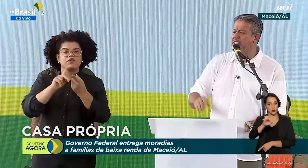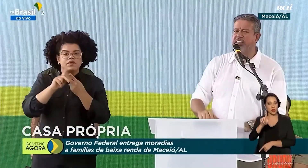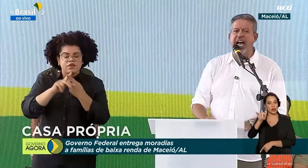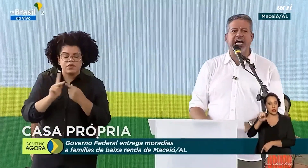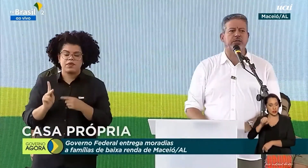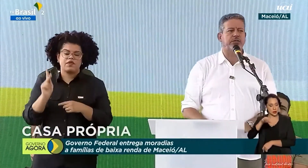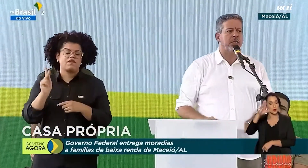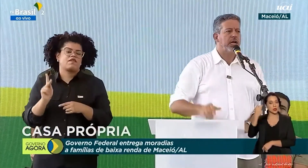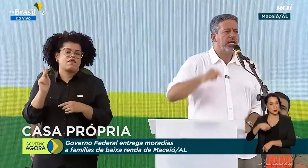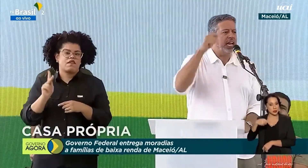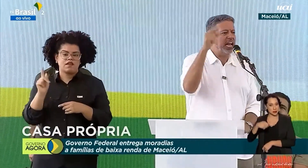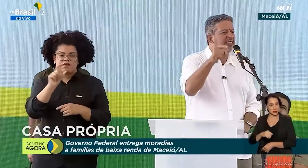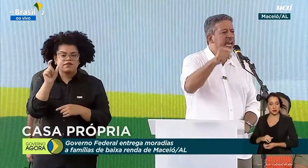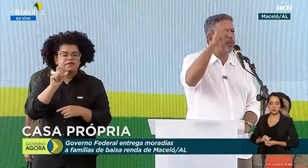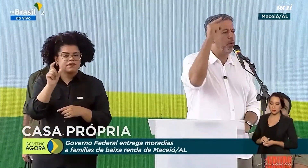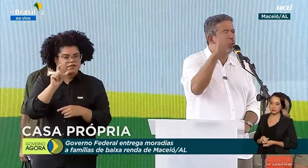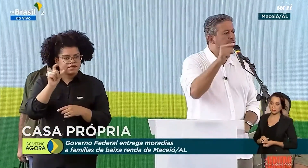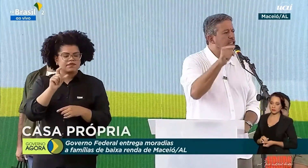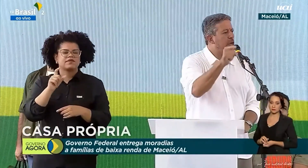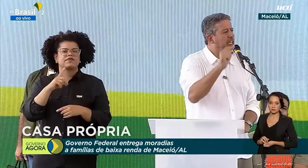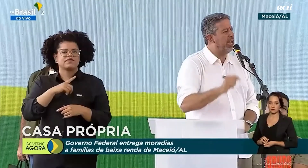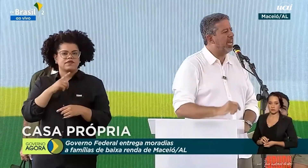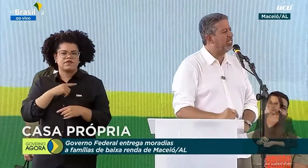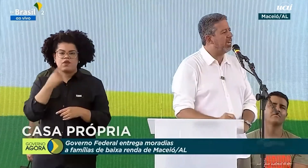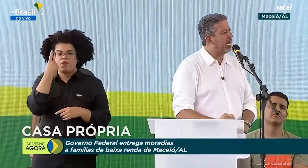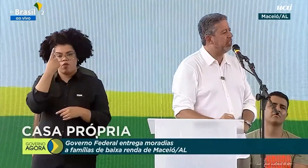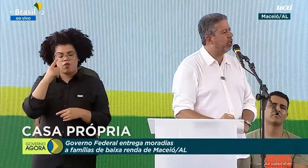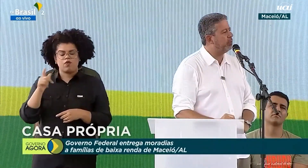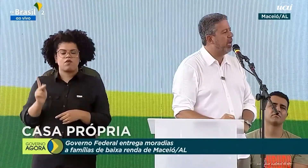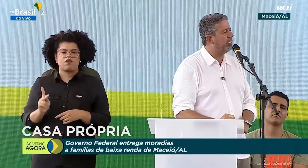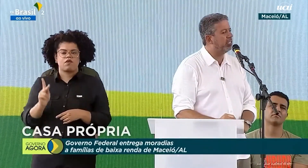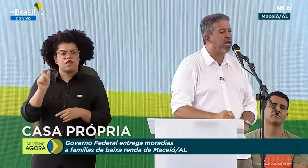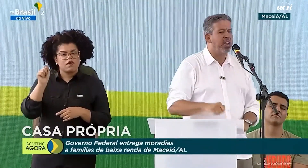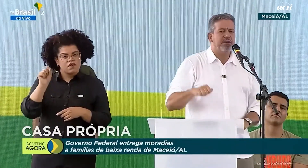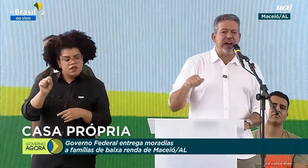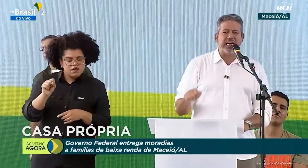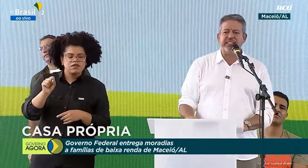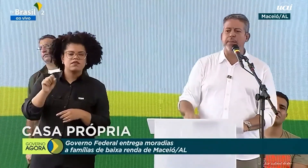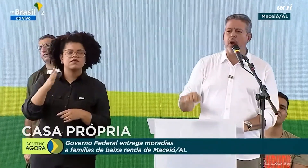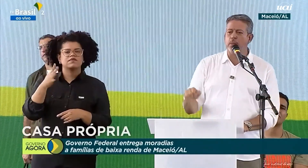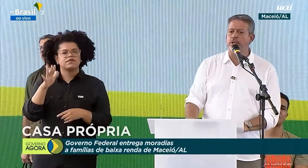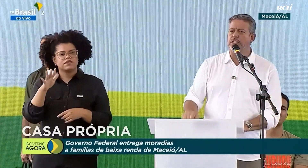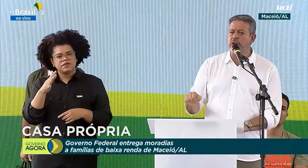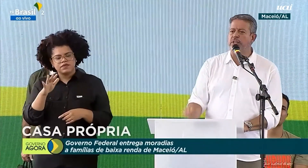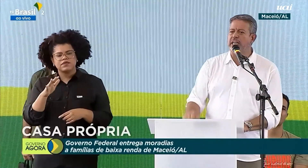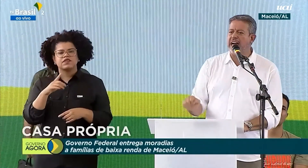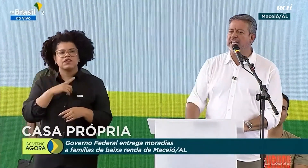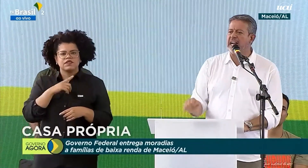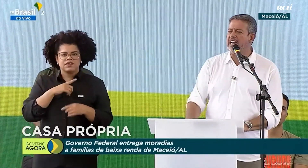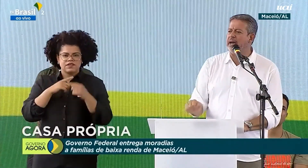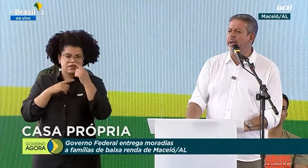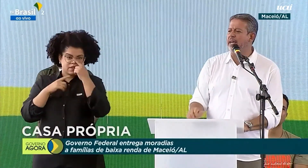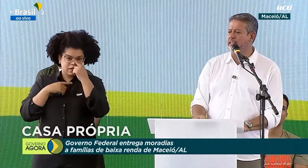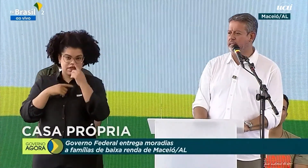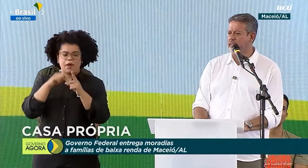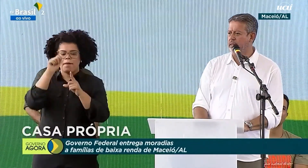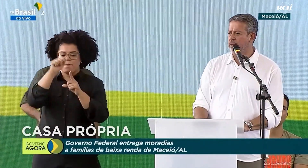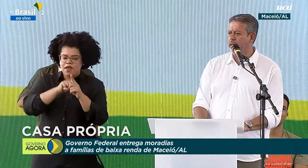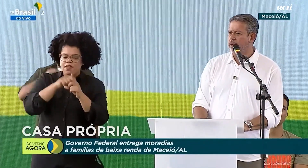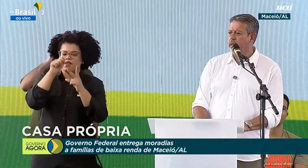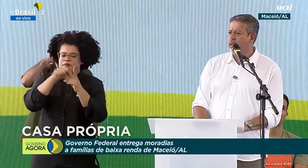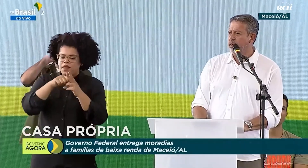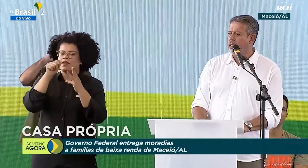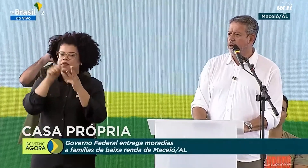os mais necessitados. Quem recebe um botijão de gás a cada dois meses, vai receber um botijão de gás a cada mês.